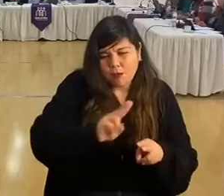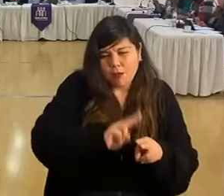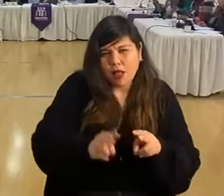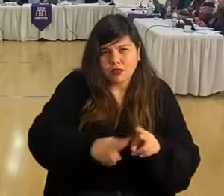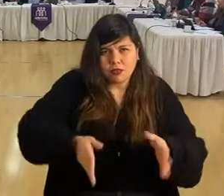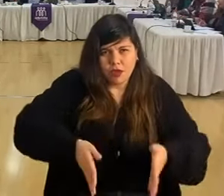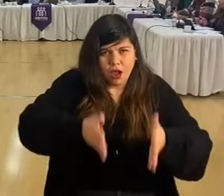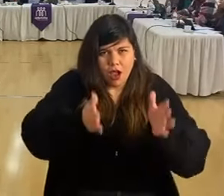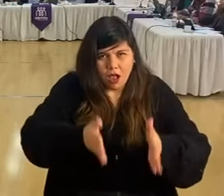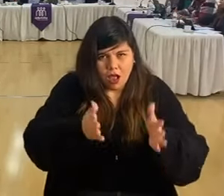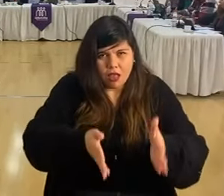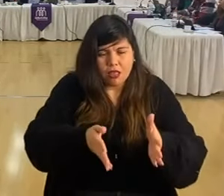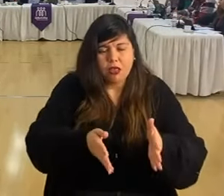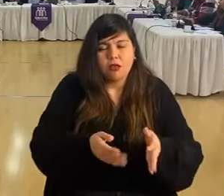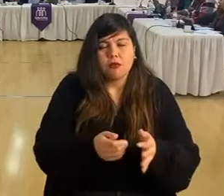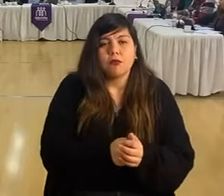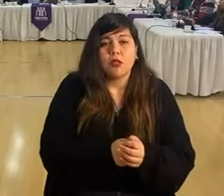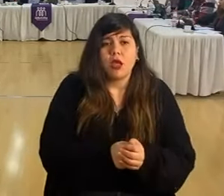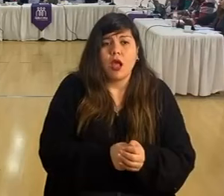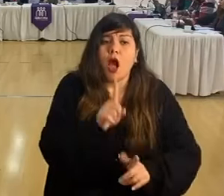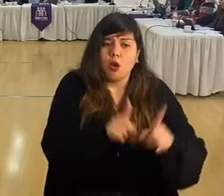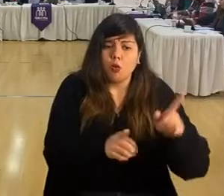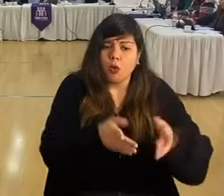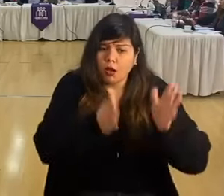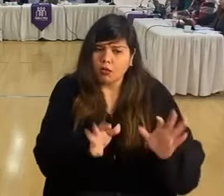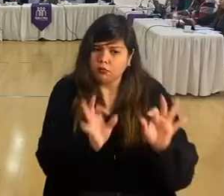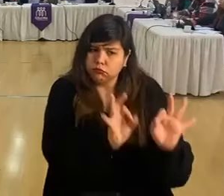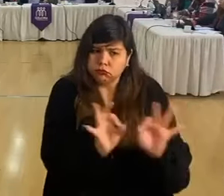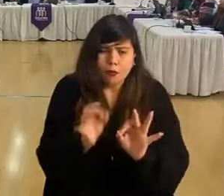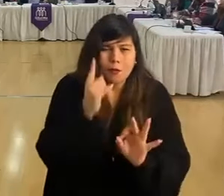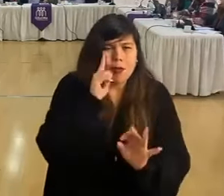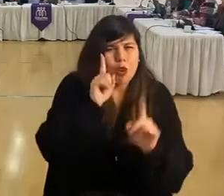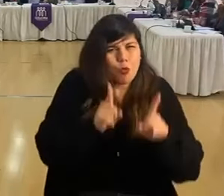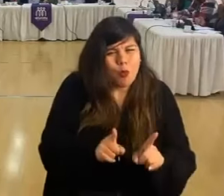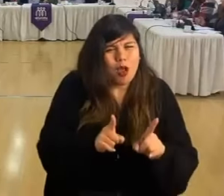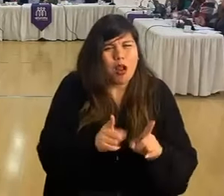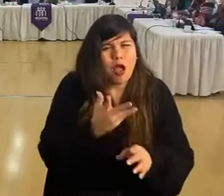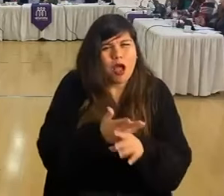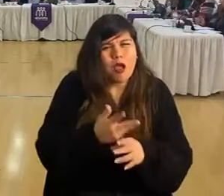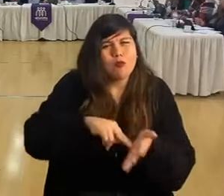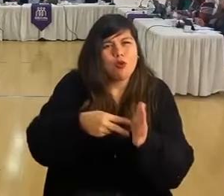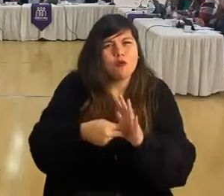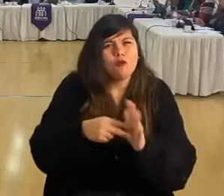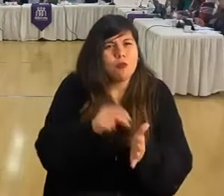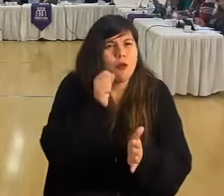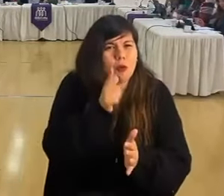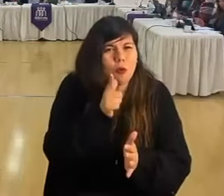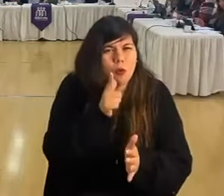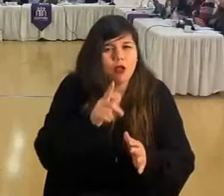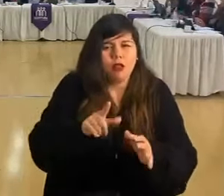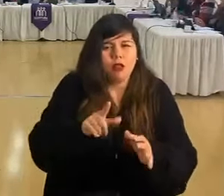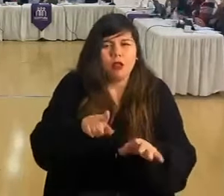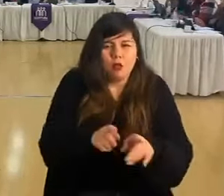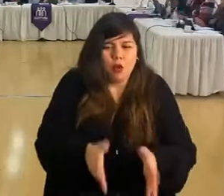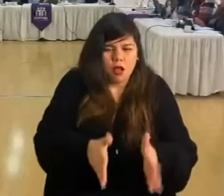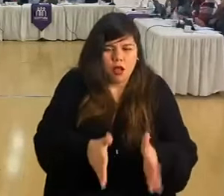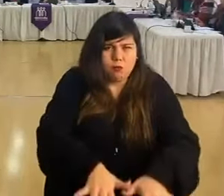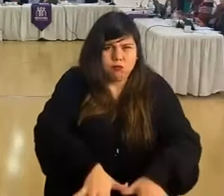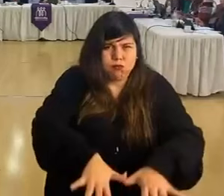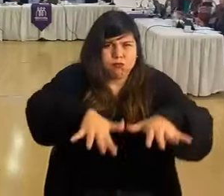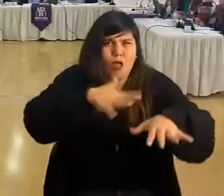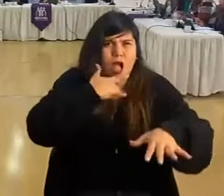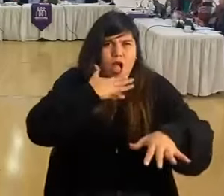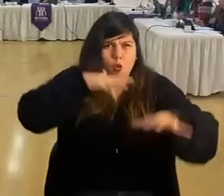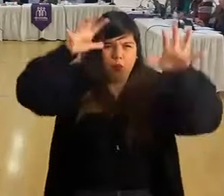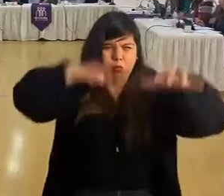las calles, muchas resistieron bien, sin embargo, mantenemos la problemática de inundaciones. Creo